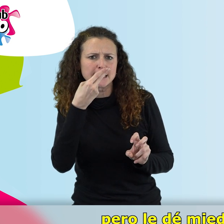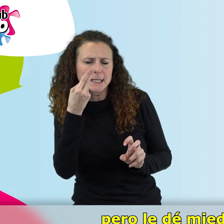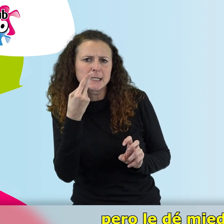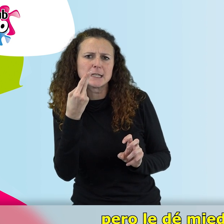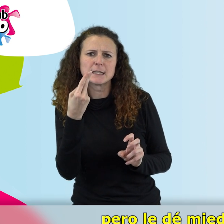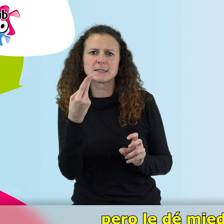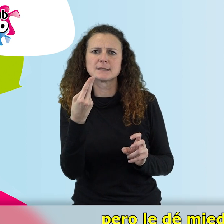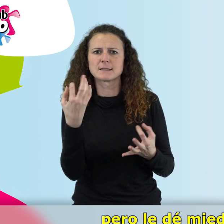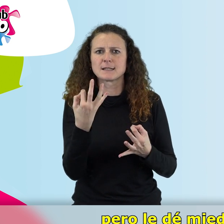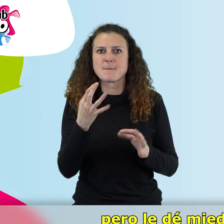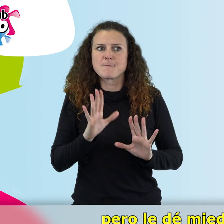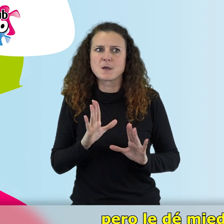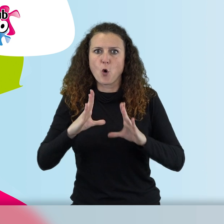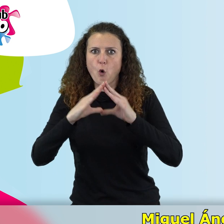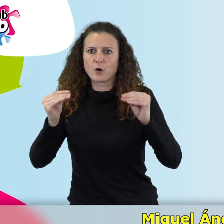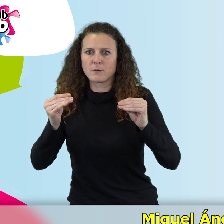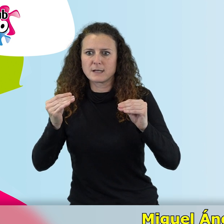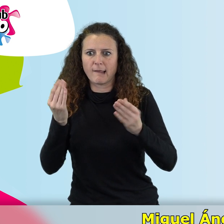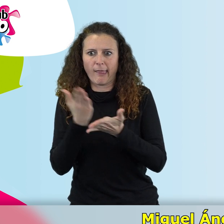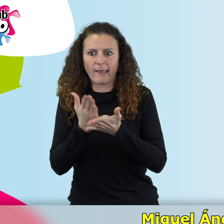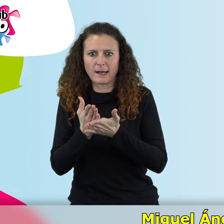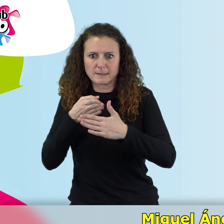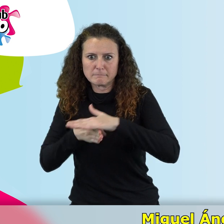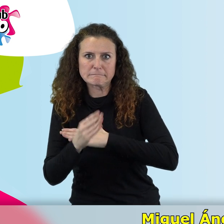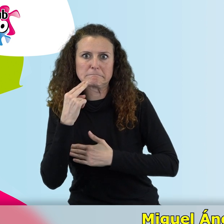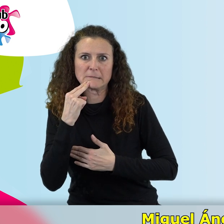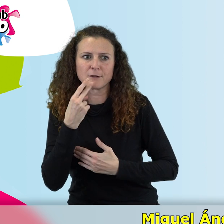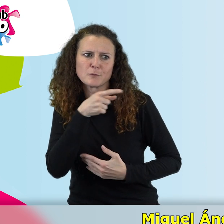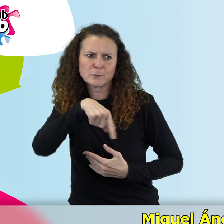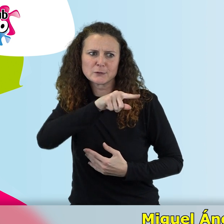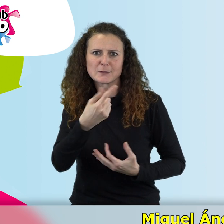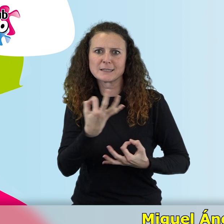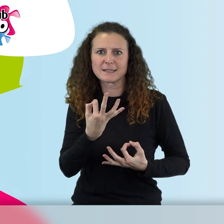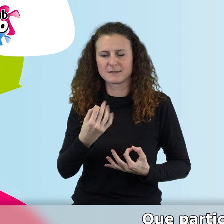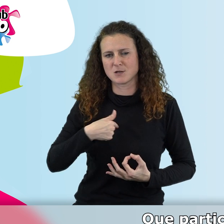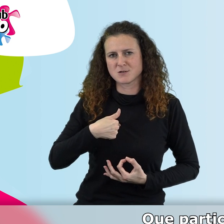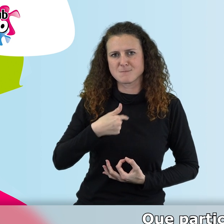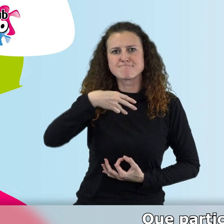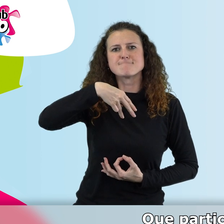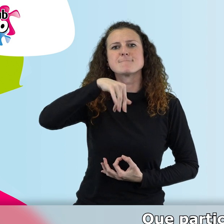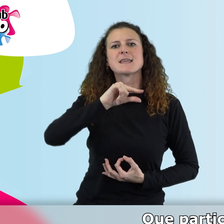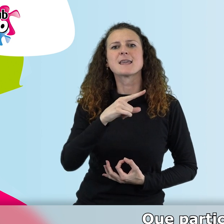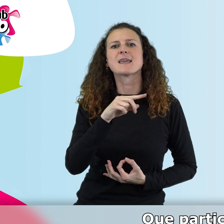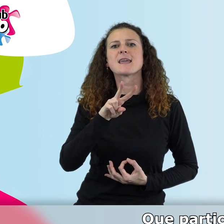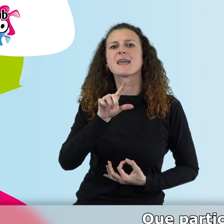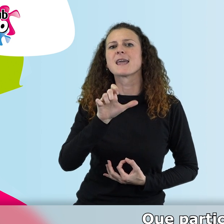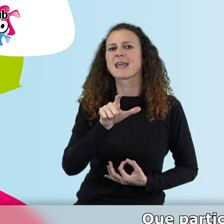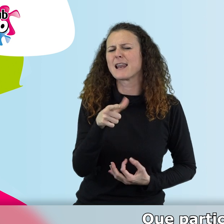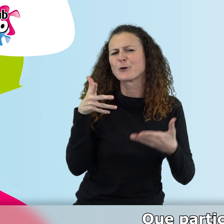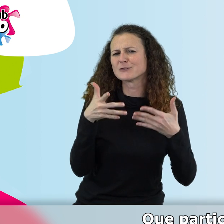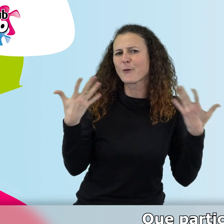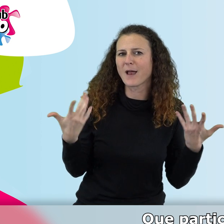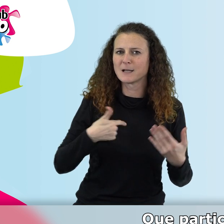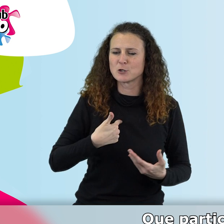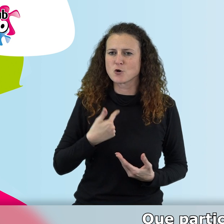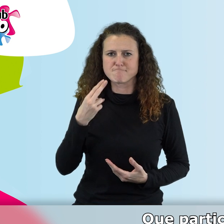en un aula de la universidad? Miguel Ángel. Yo le diría que no tuviese miedo, que participe